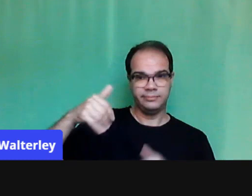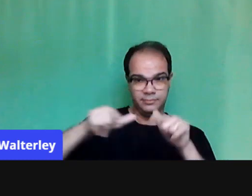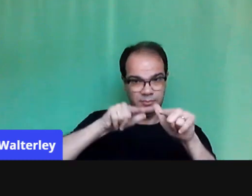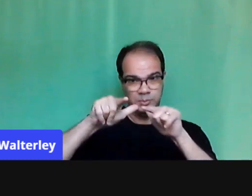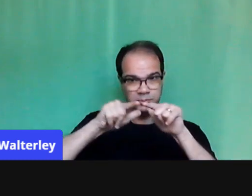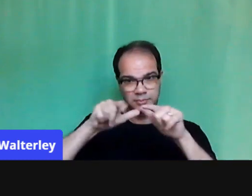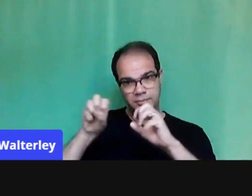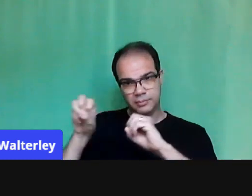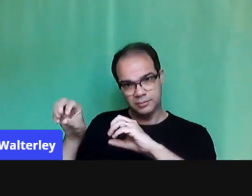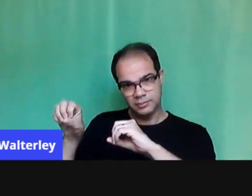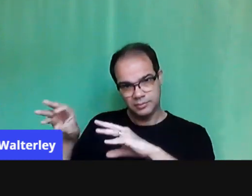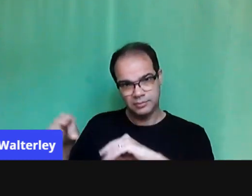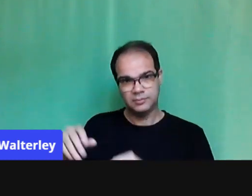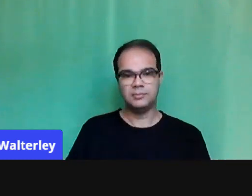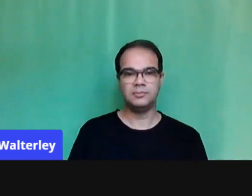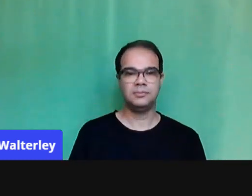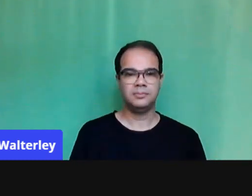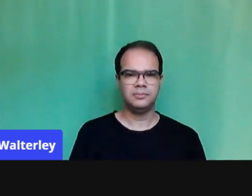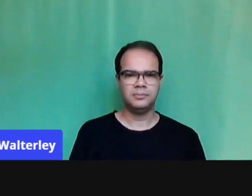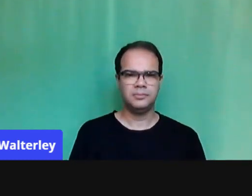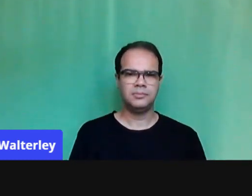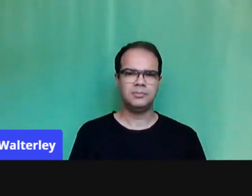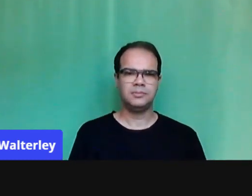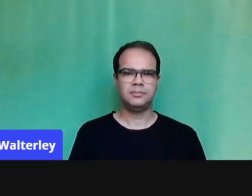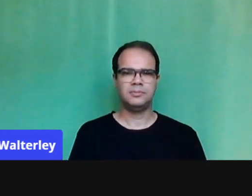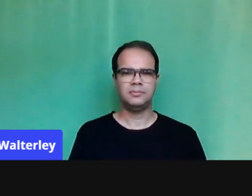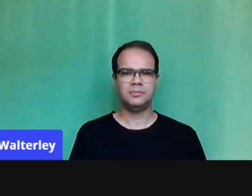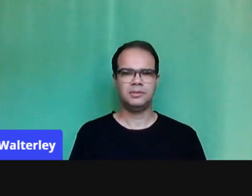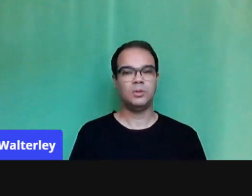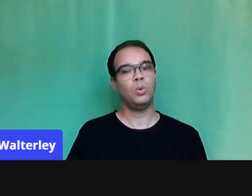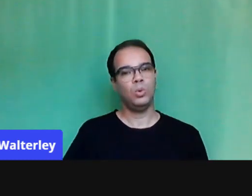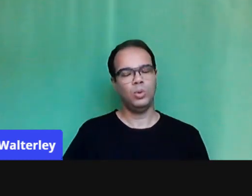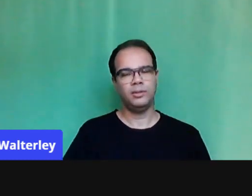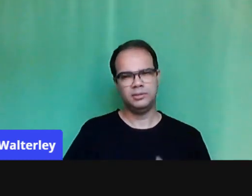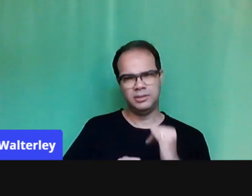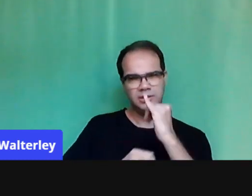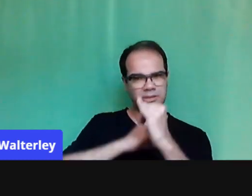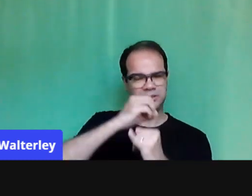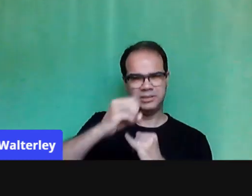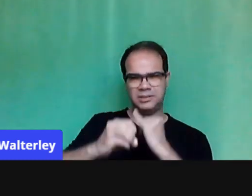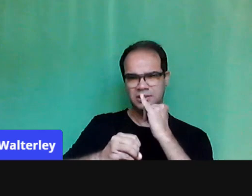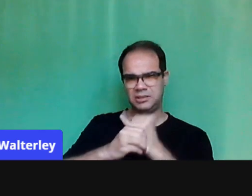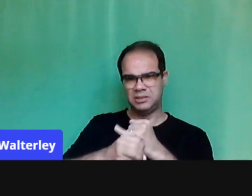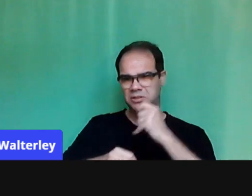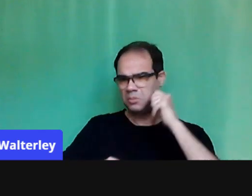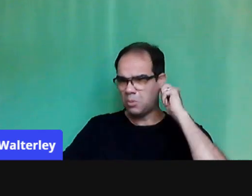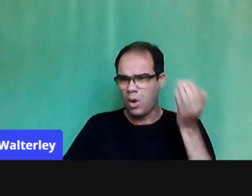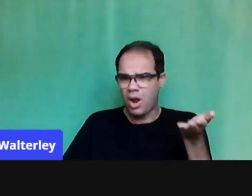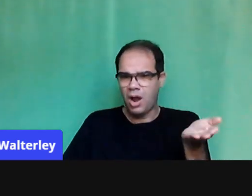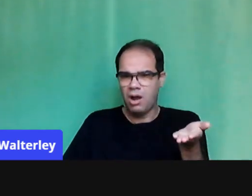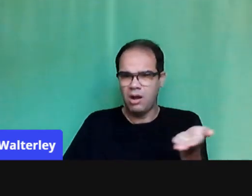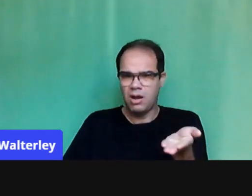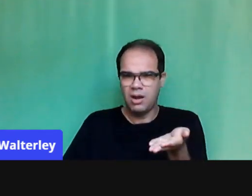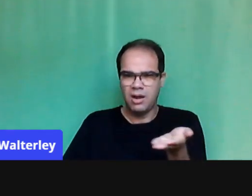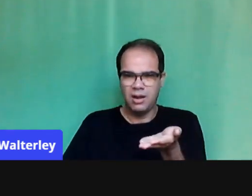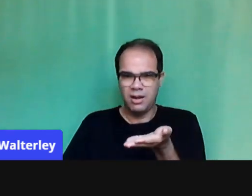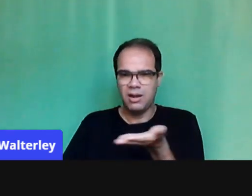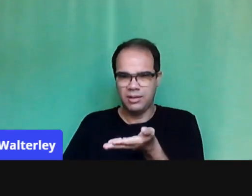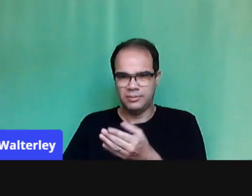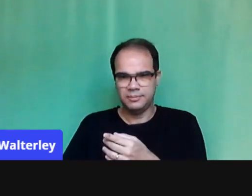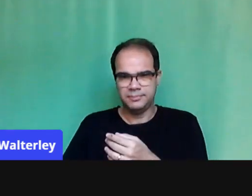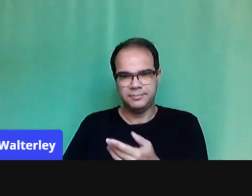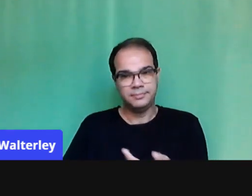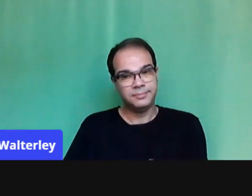né? Não temos, nem todos possuem a banda larga, que agiliza, e a banda larga também a gente tem em vários níveis, né?